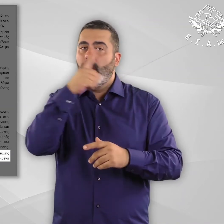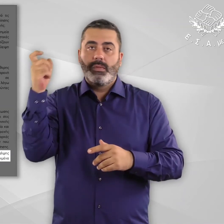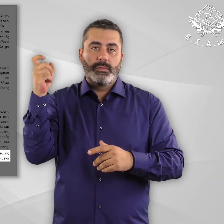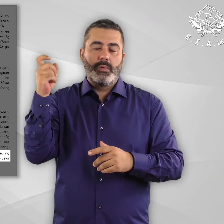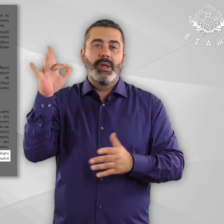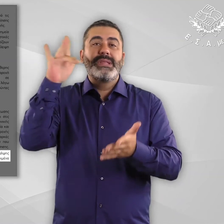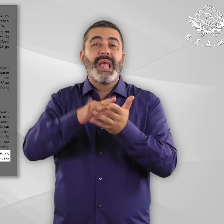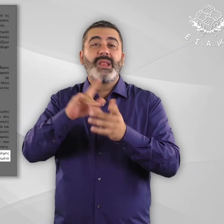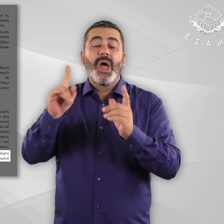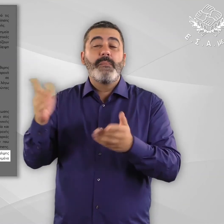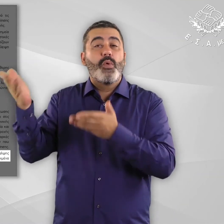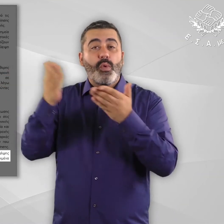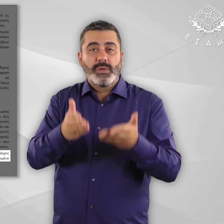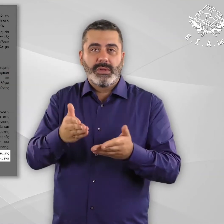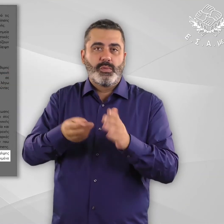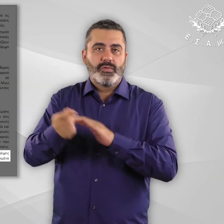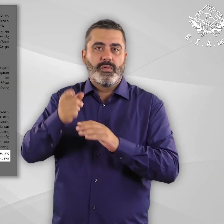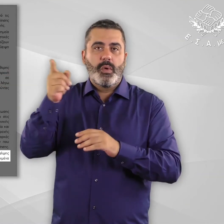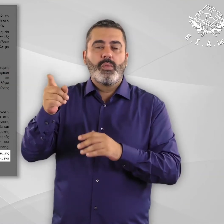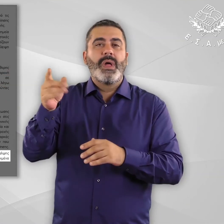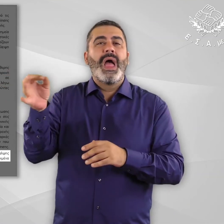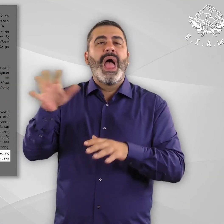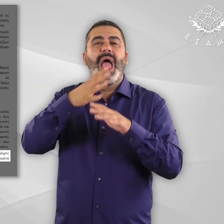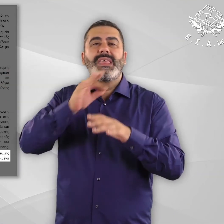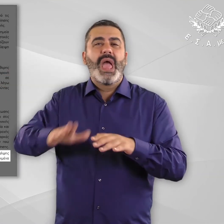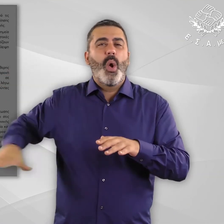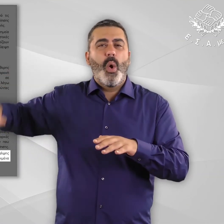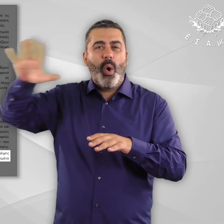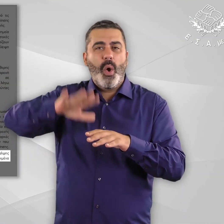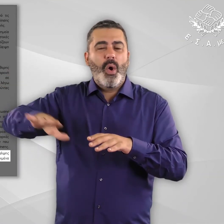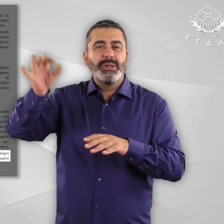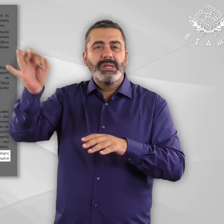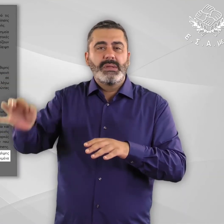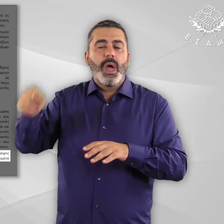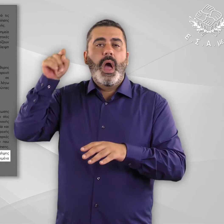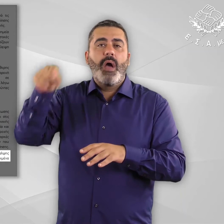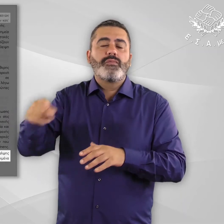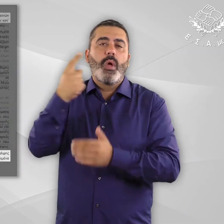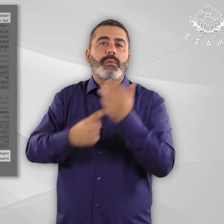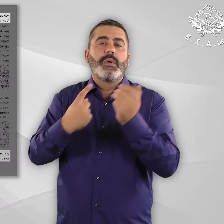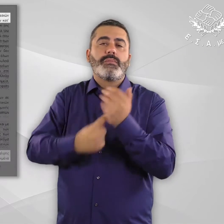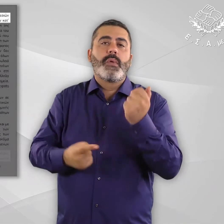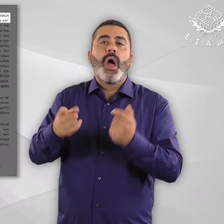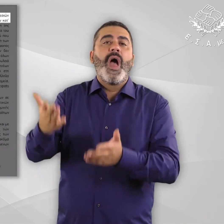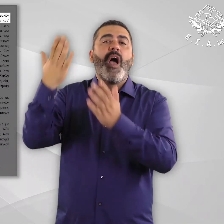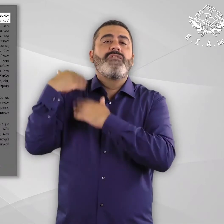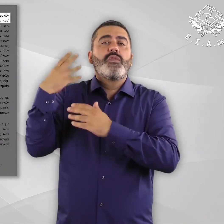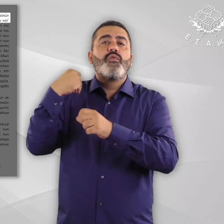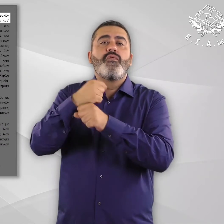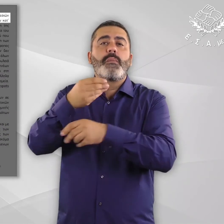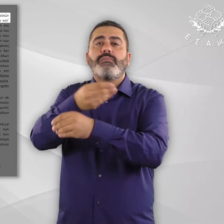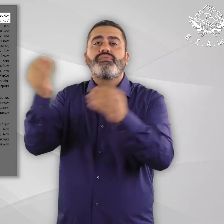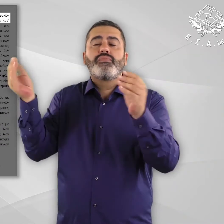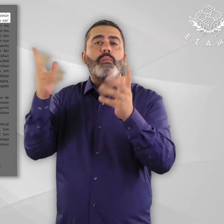υπηρεσίες ιατροφαρμακευτικής περίθαλψης είναι ιδιαίτερα δύσκολη στα κέντρα υποδοχής και συγκεκριμένα στα νησιά του Αιγαίου,